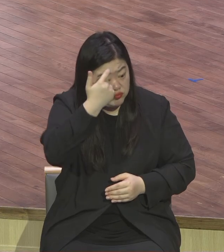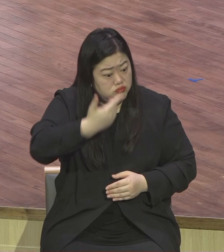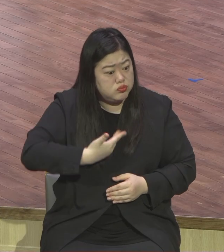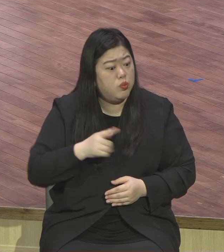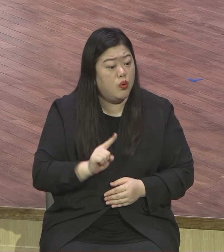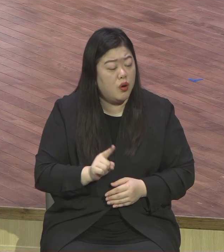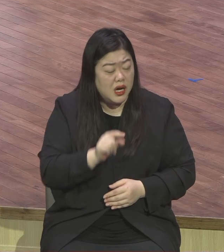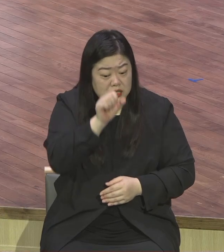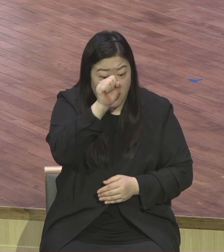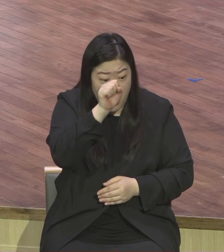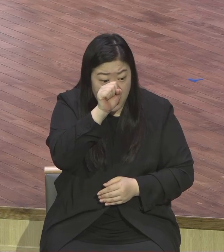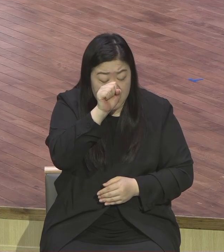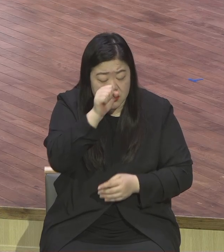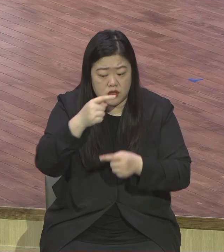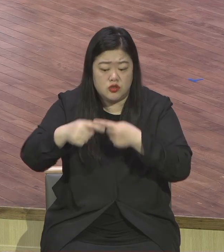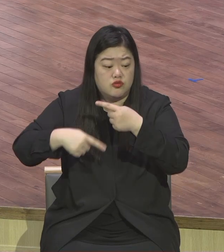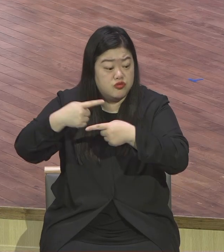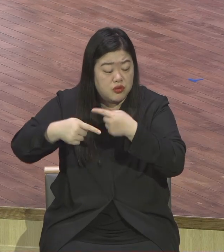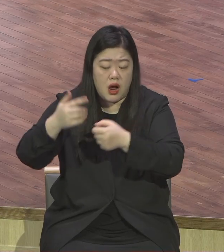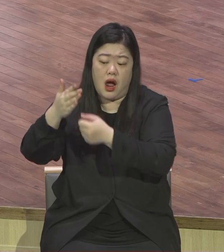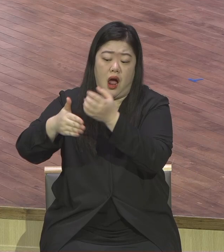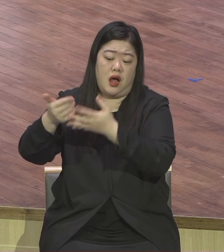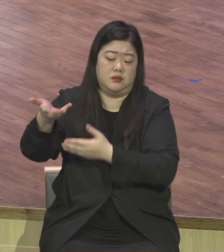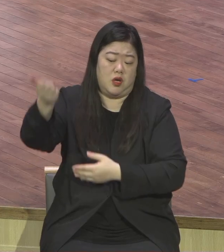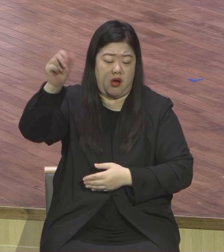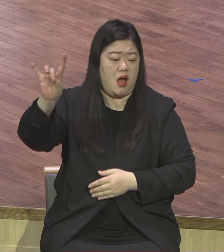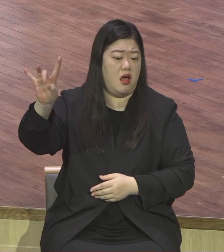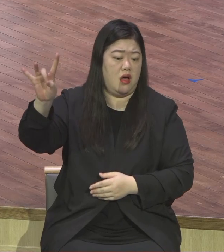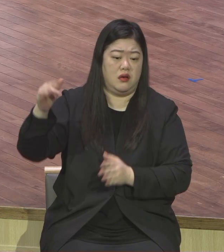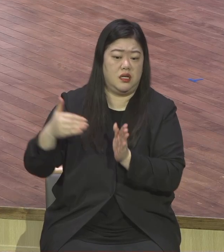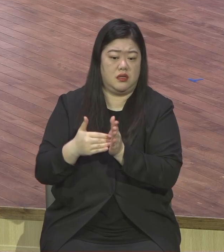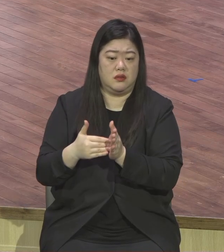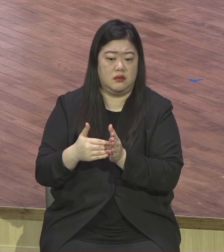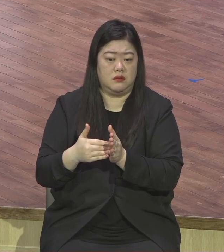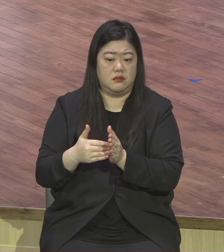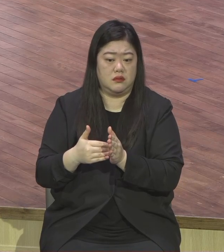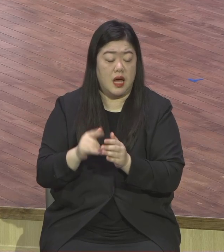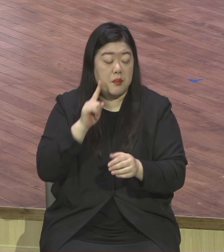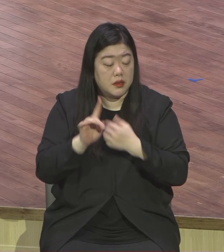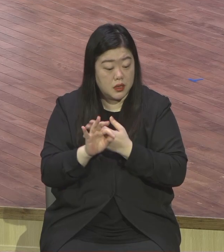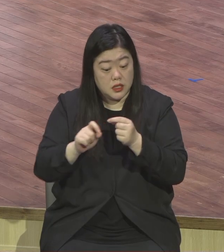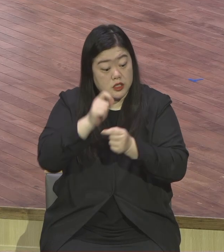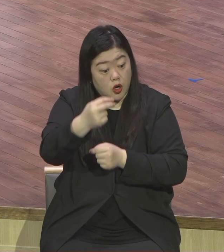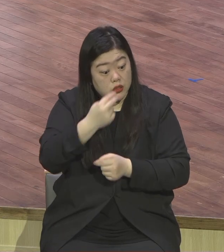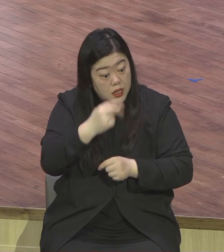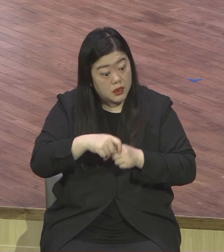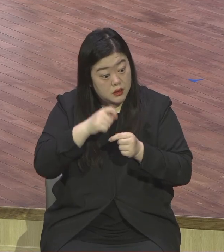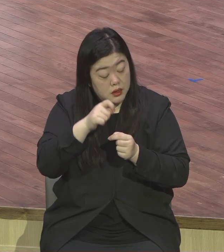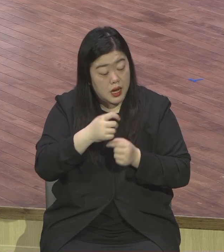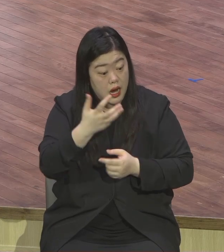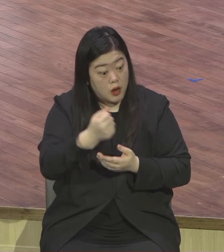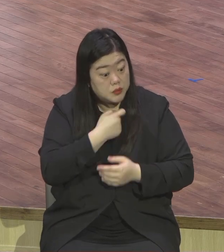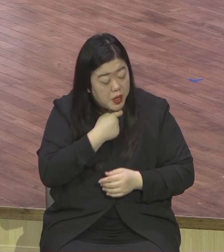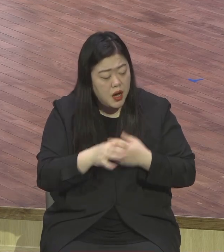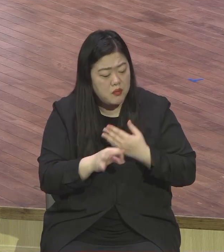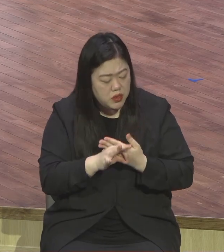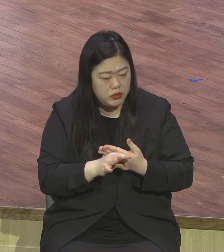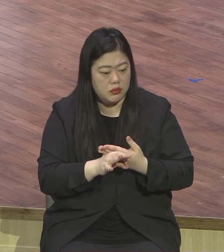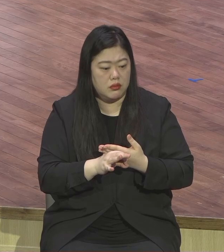분이시니라 내가 생명에 들어가려거든 개명을 지키라. 어찌하여 선한 일을 내게 묻느냐 선한 일은